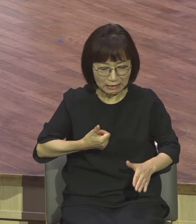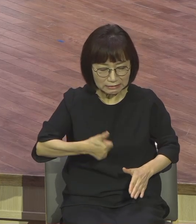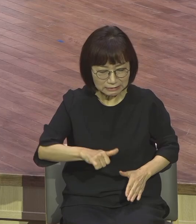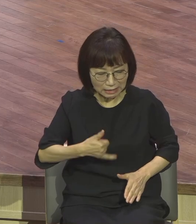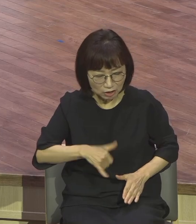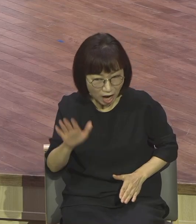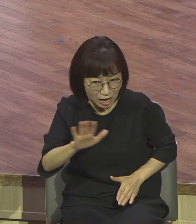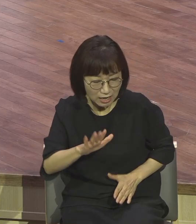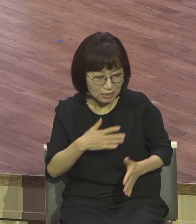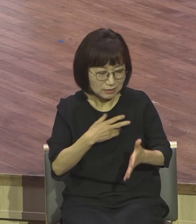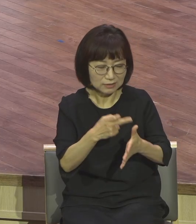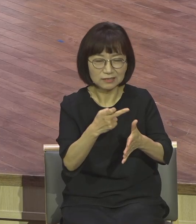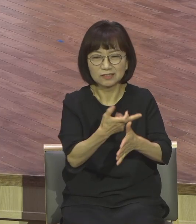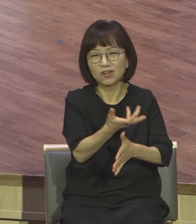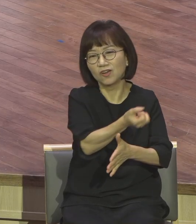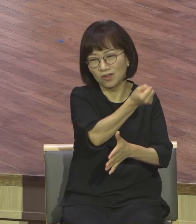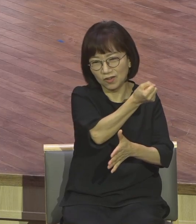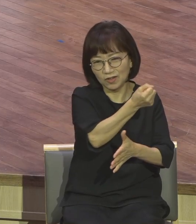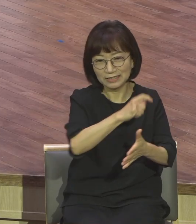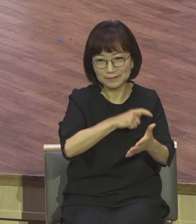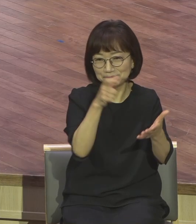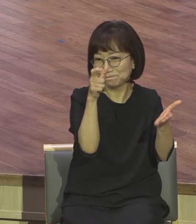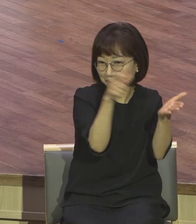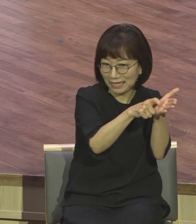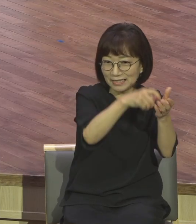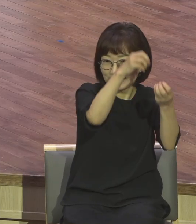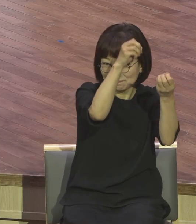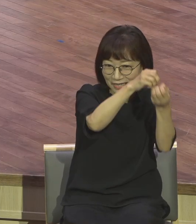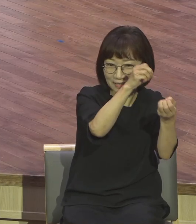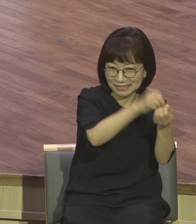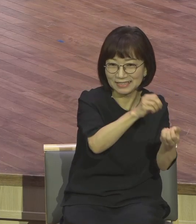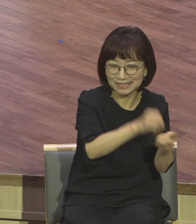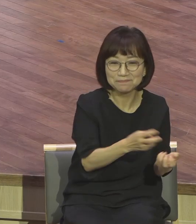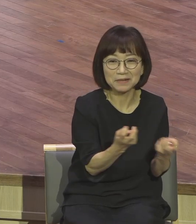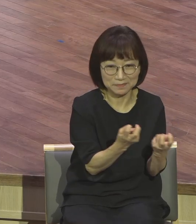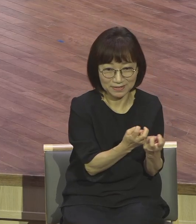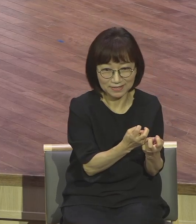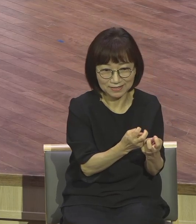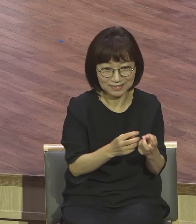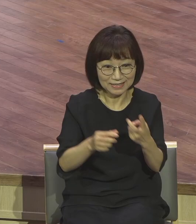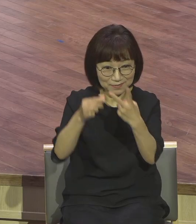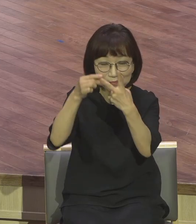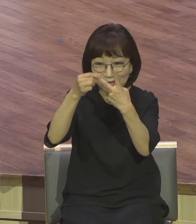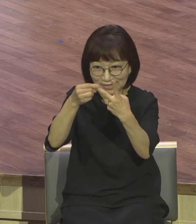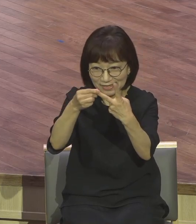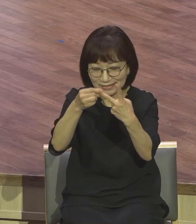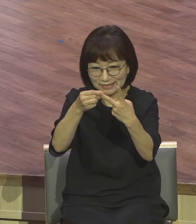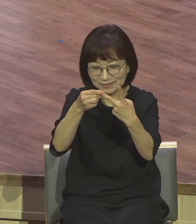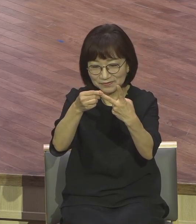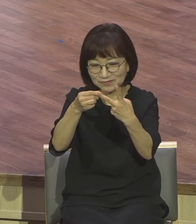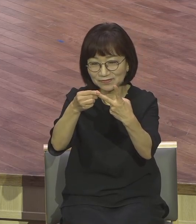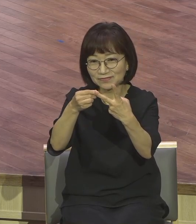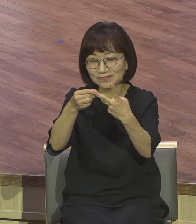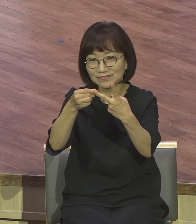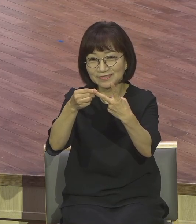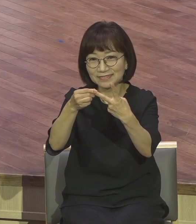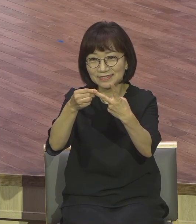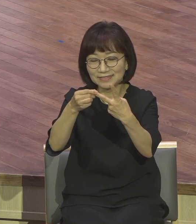형의 유업을 이어받는 법적으로 그래야 돼 있고 또 하나는 홀로 남은